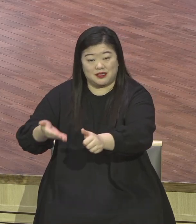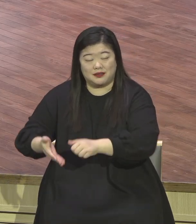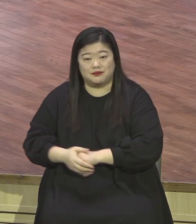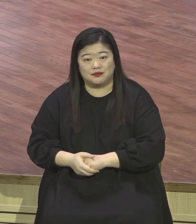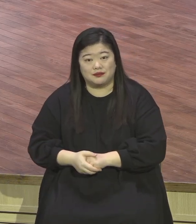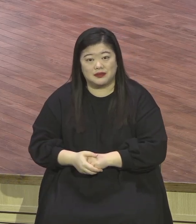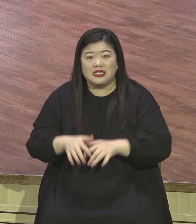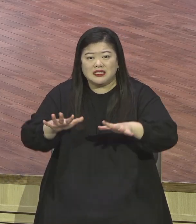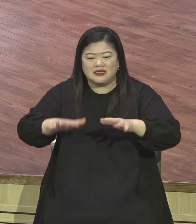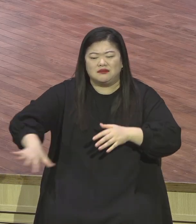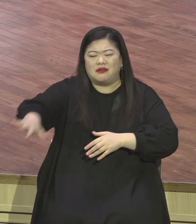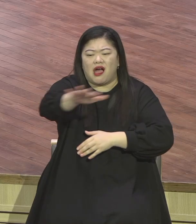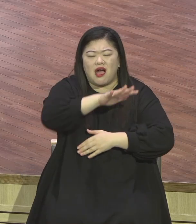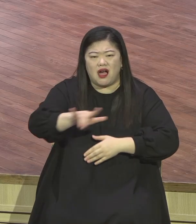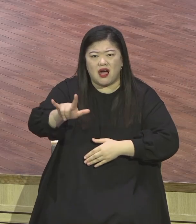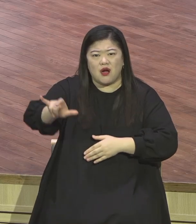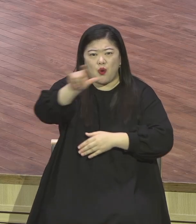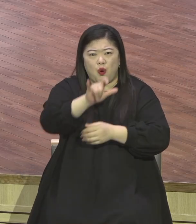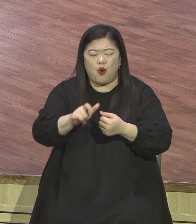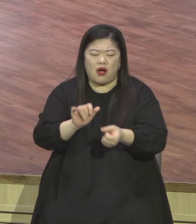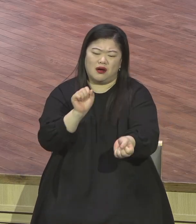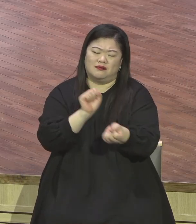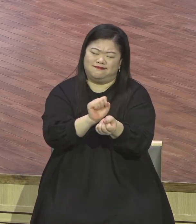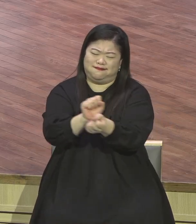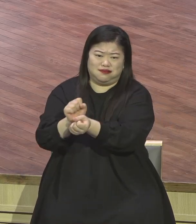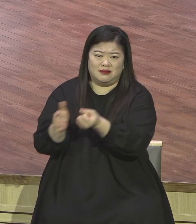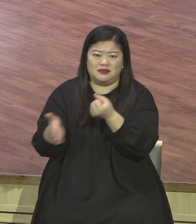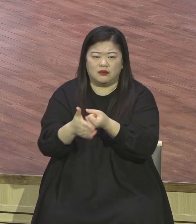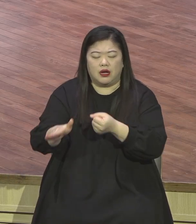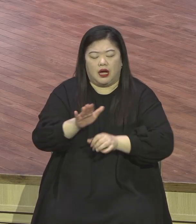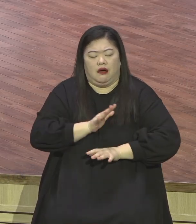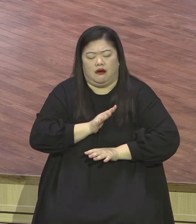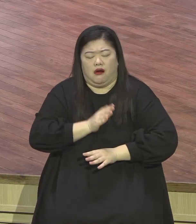세계가 불안 속에 있다랄지라도 여러분의 신앙은 흔들림 없이